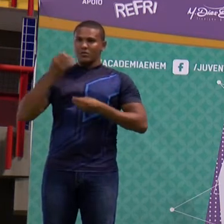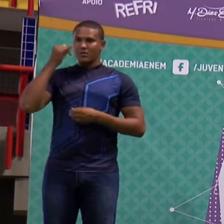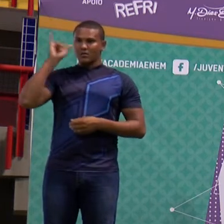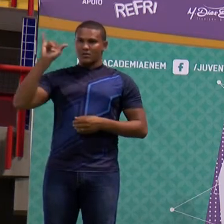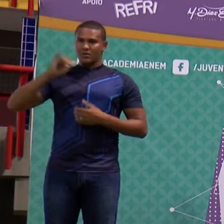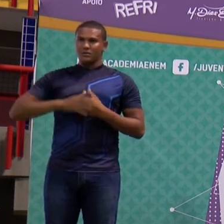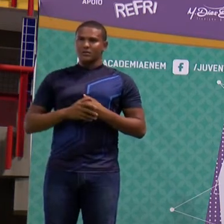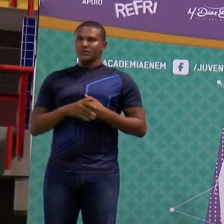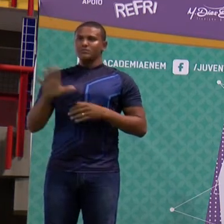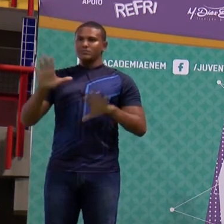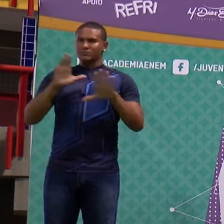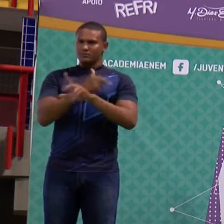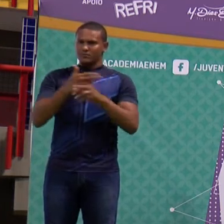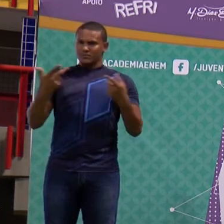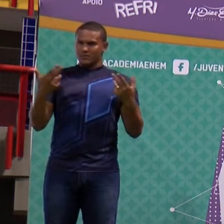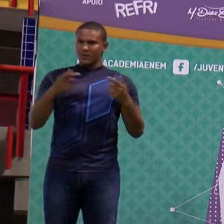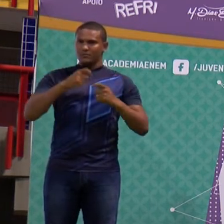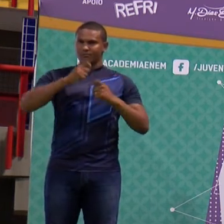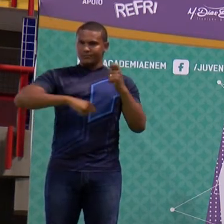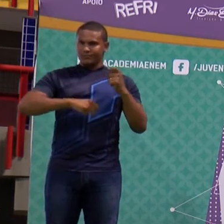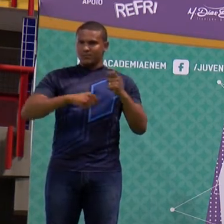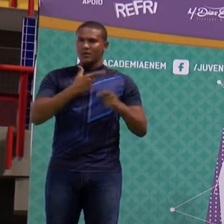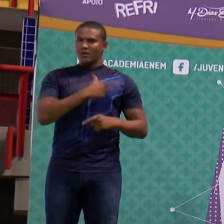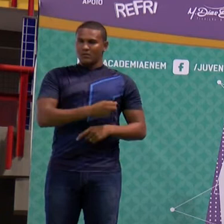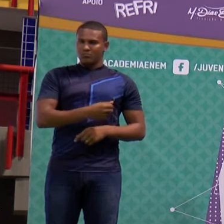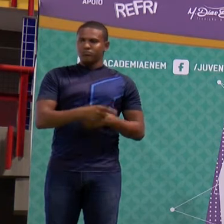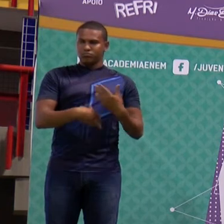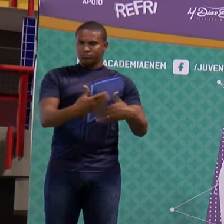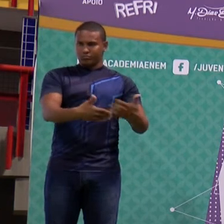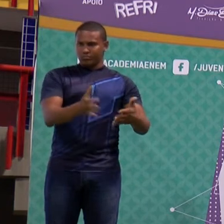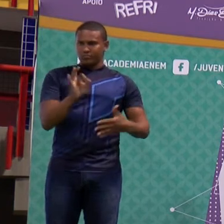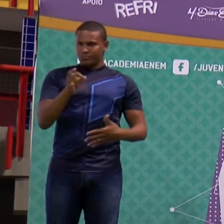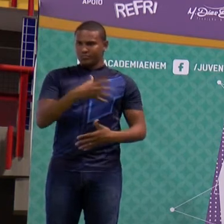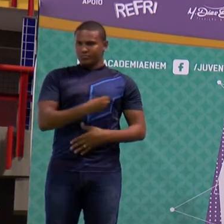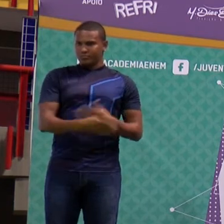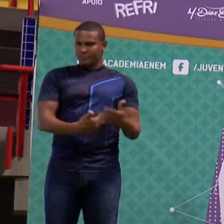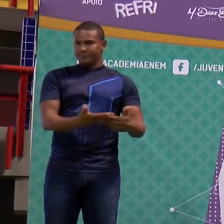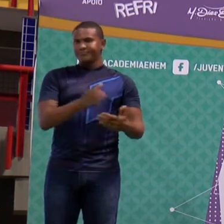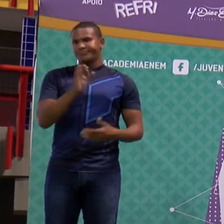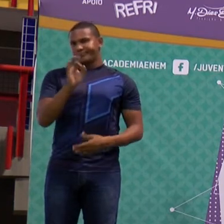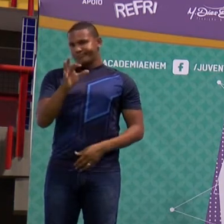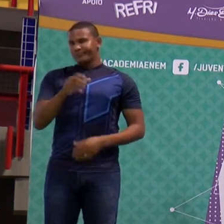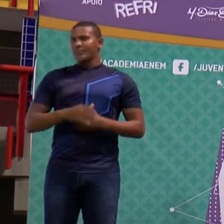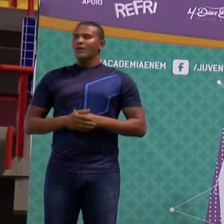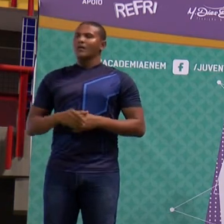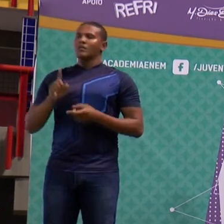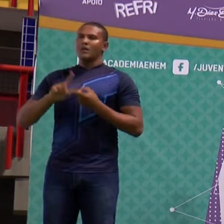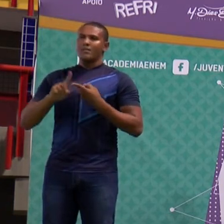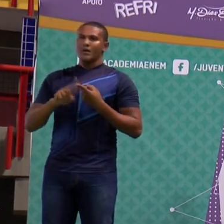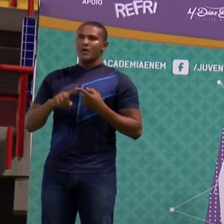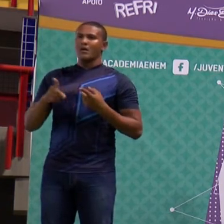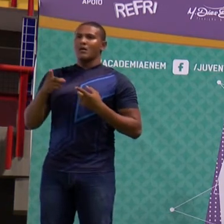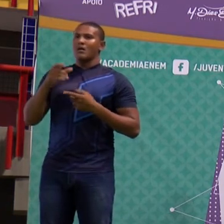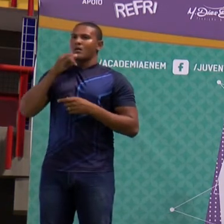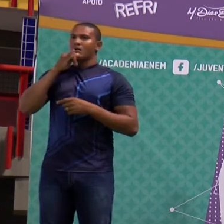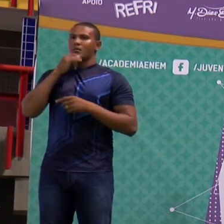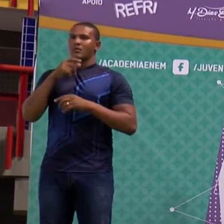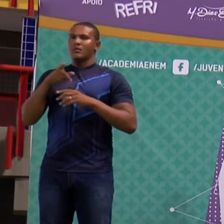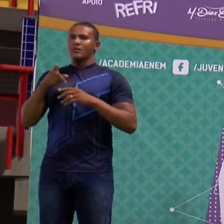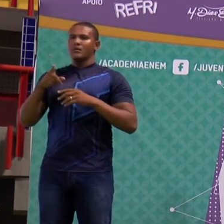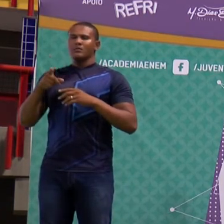animais, o ato sexual é caminho da perpetuação da espécie. Um objetivo primordial que está se invertendo.